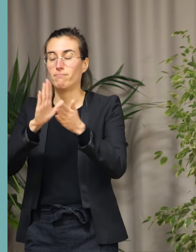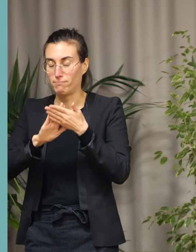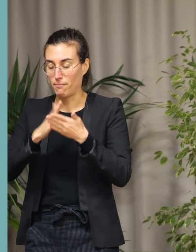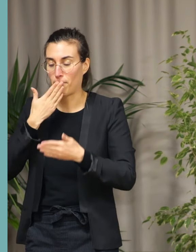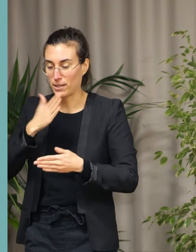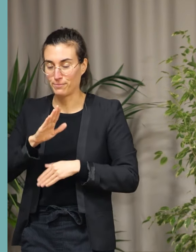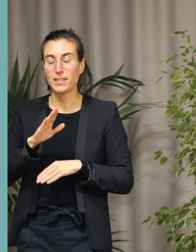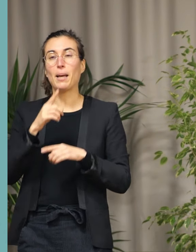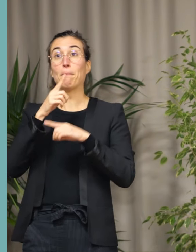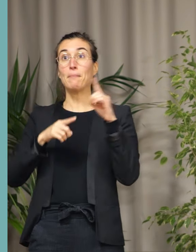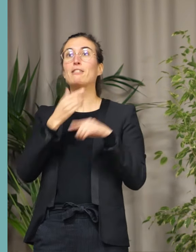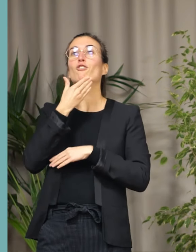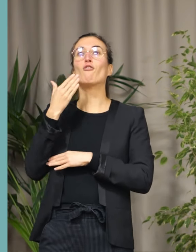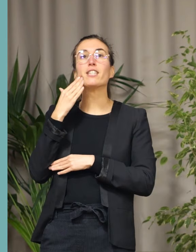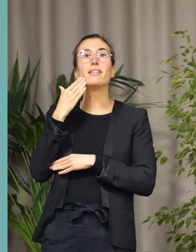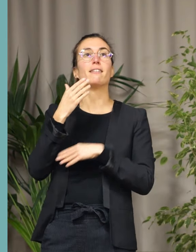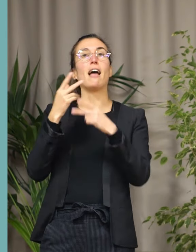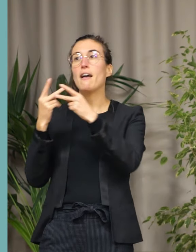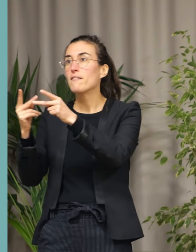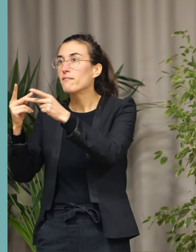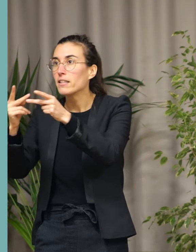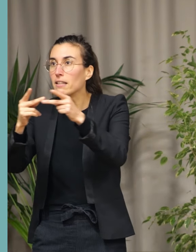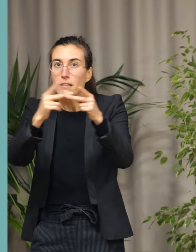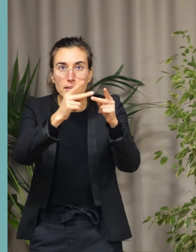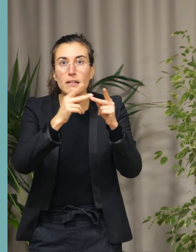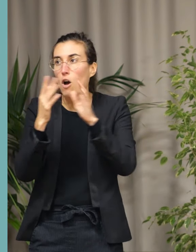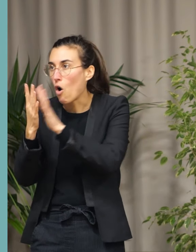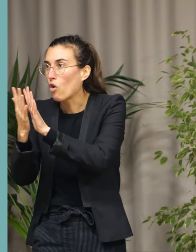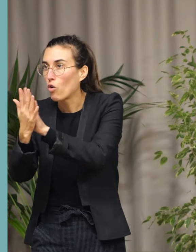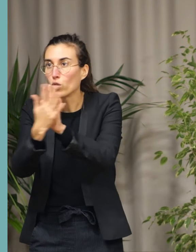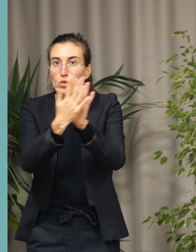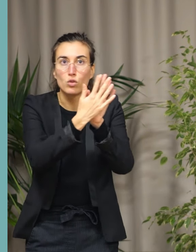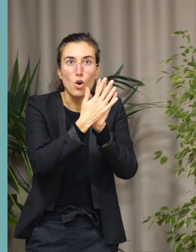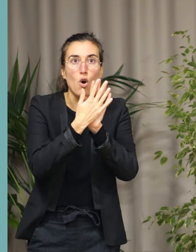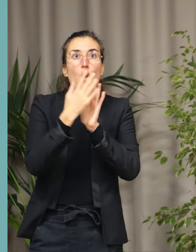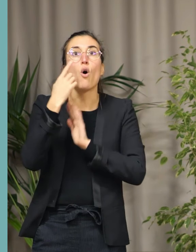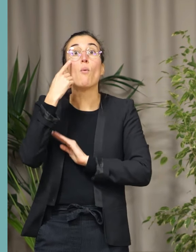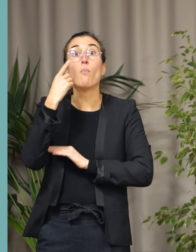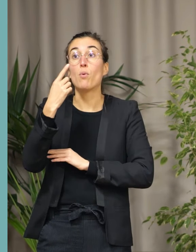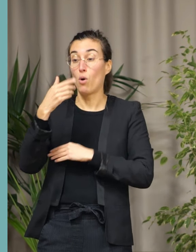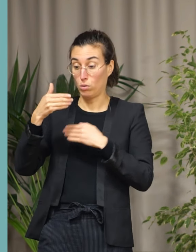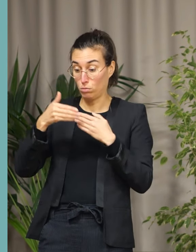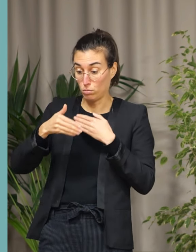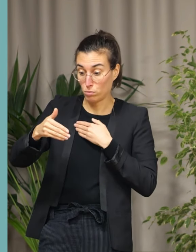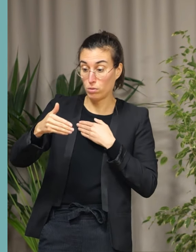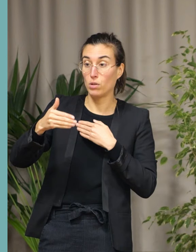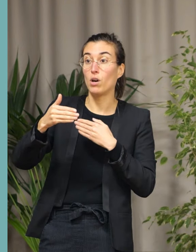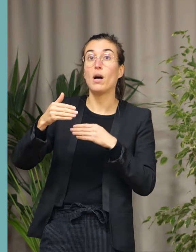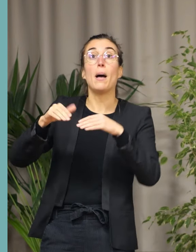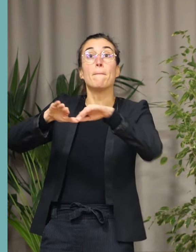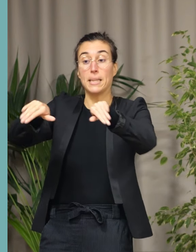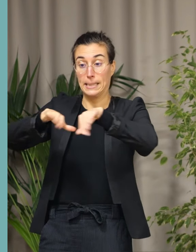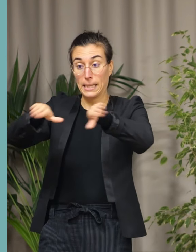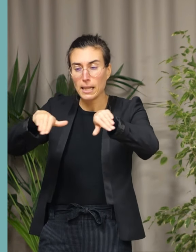nous rencontrerons les communes concernées pour considérer différemment les pratiques et les usages de notre piscine.